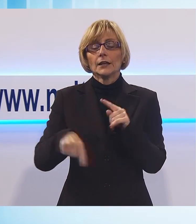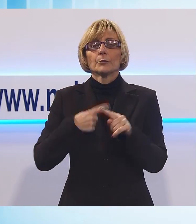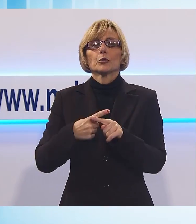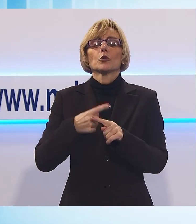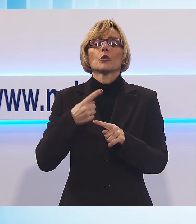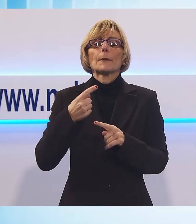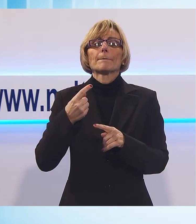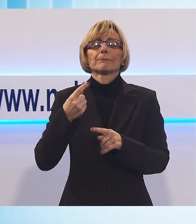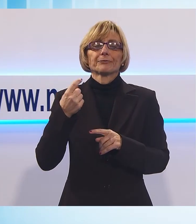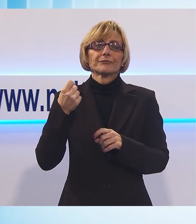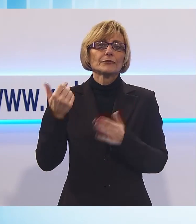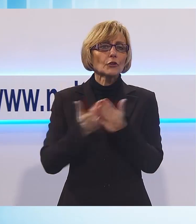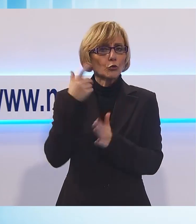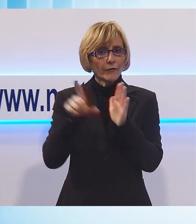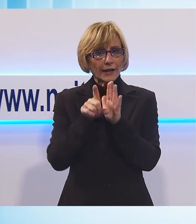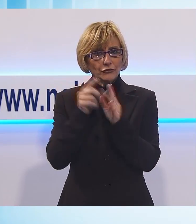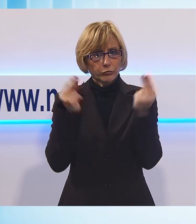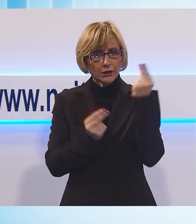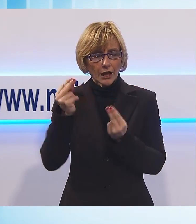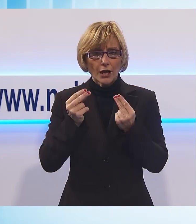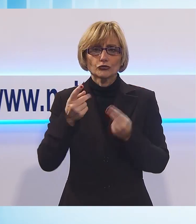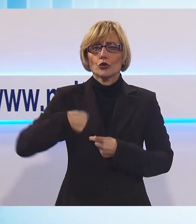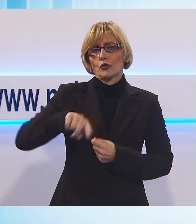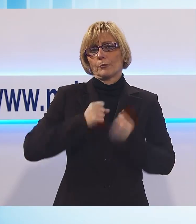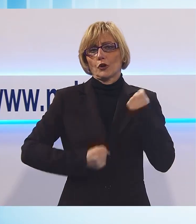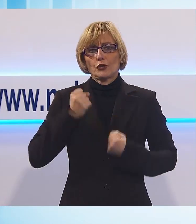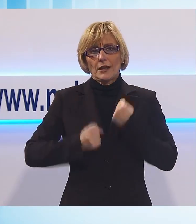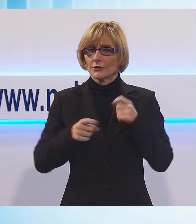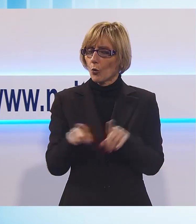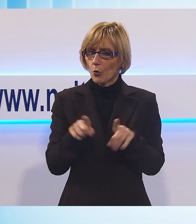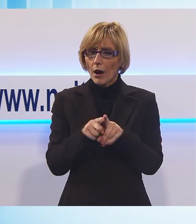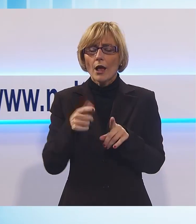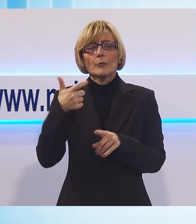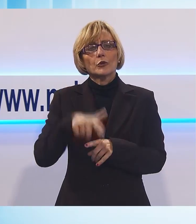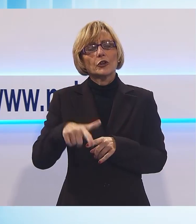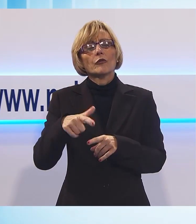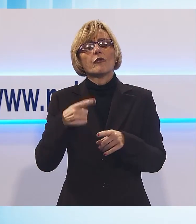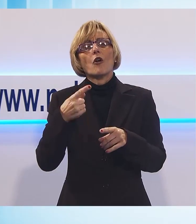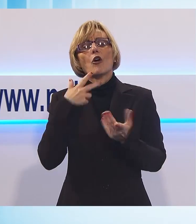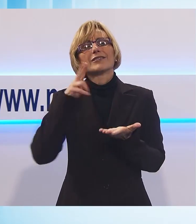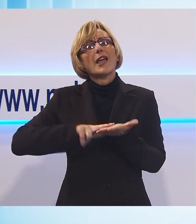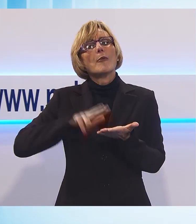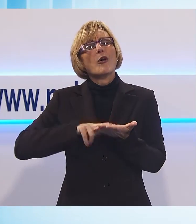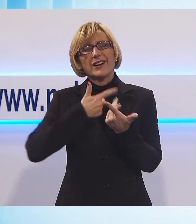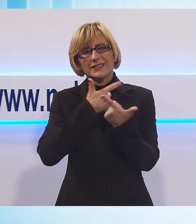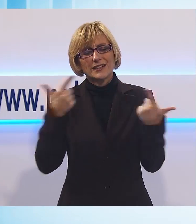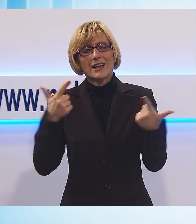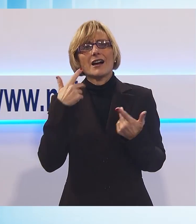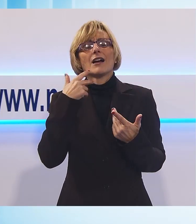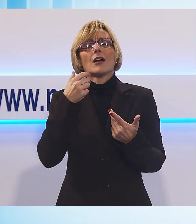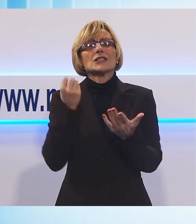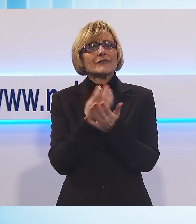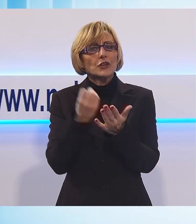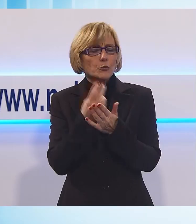approvata in maniera assolutamente non democratica. Una manovra dove non è previsto niente per lo